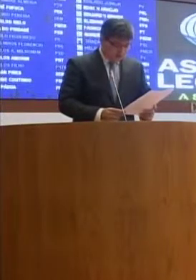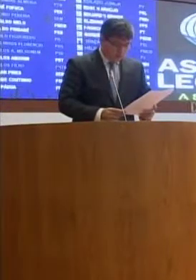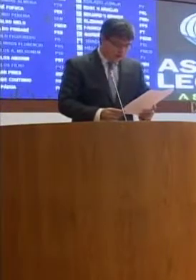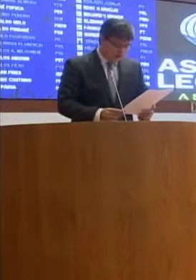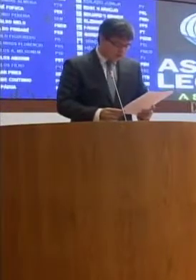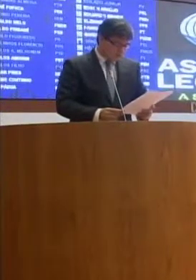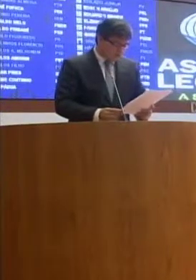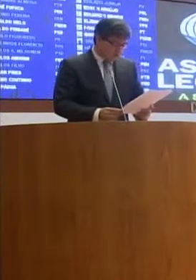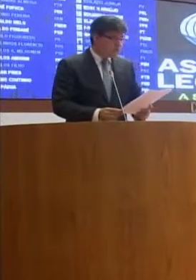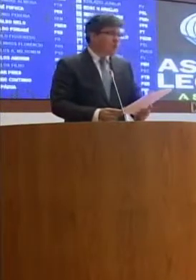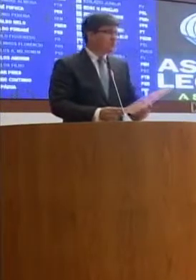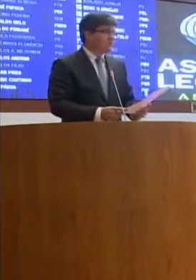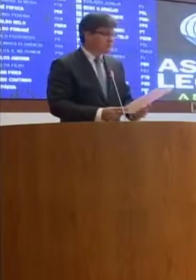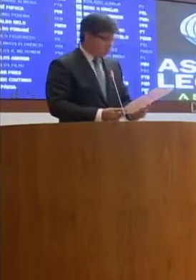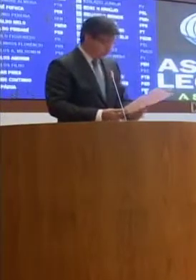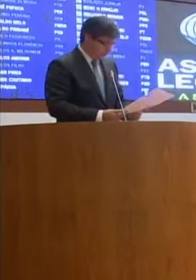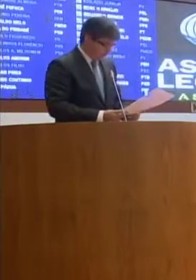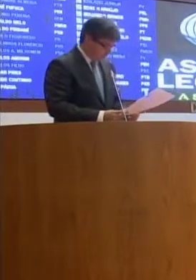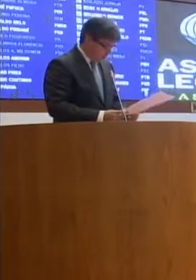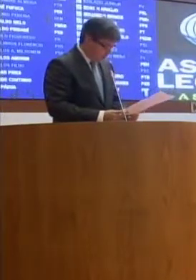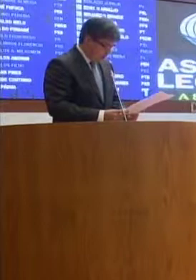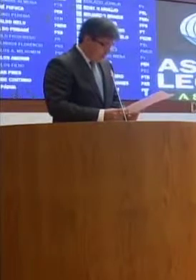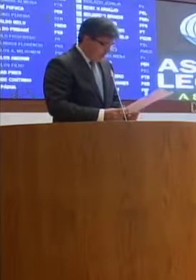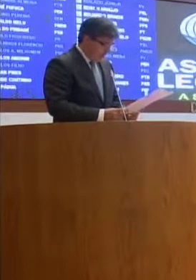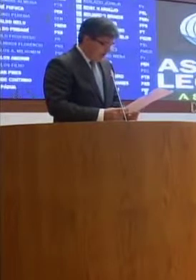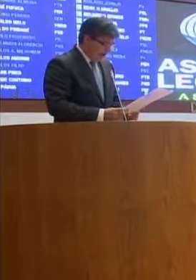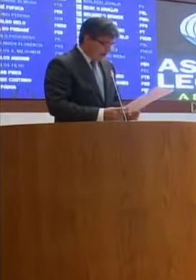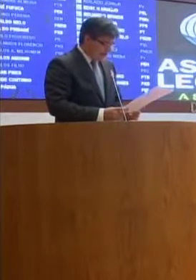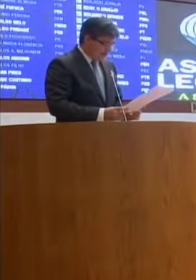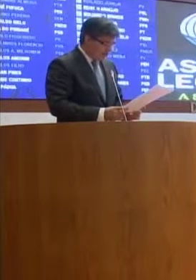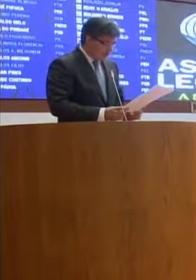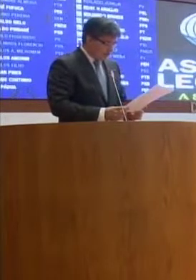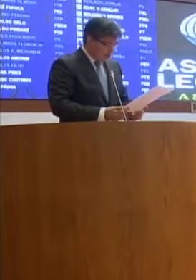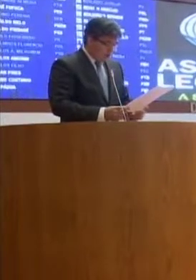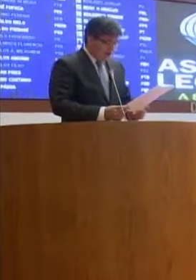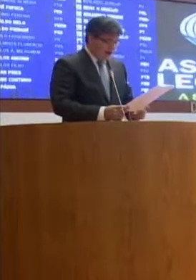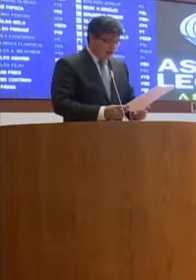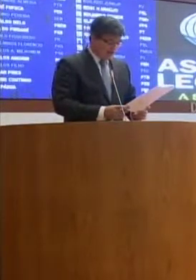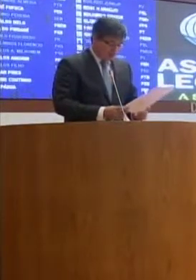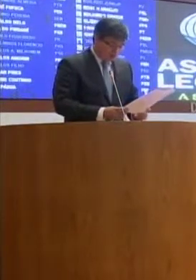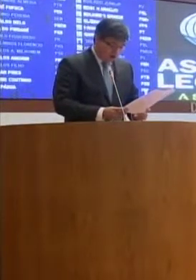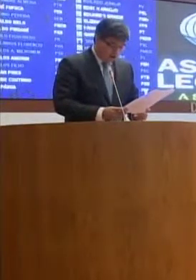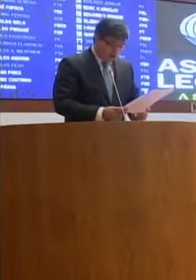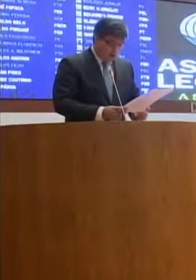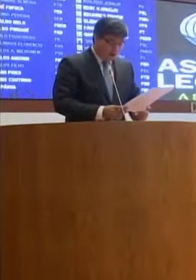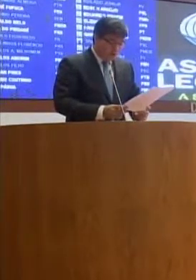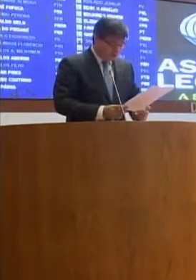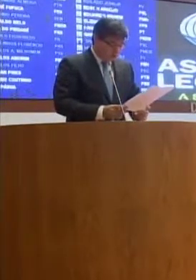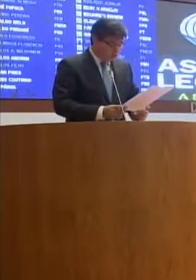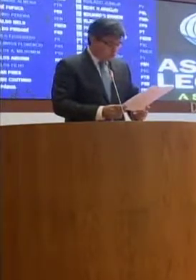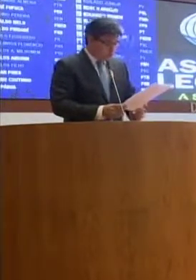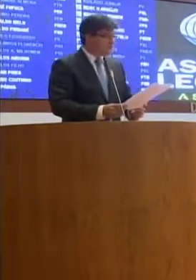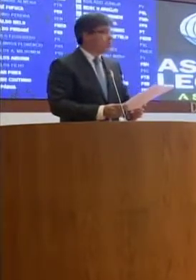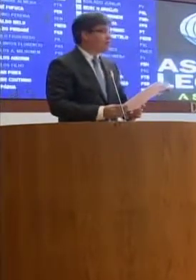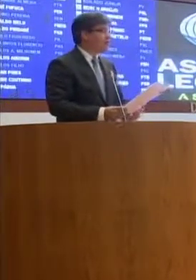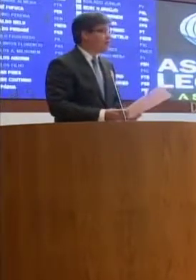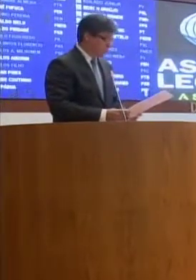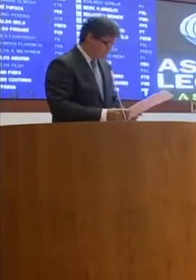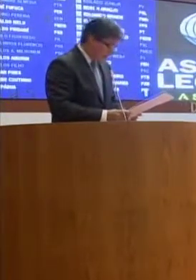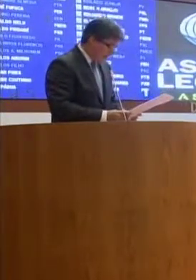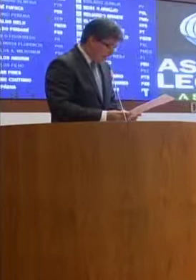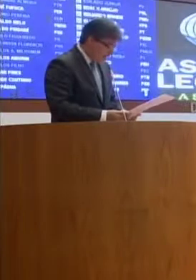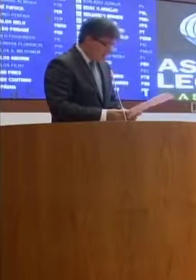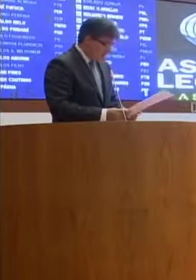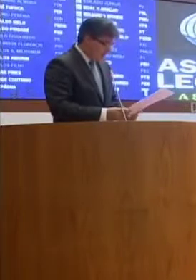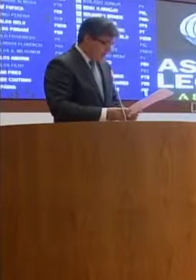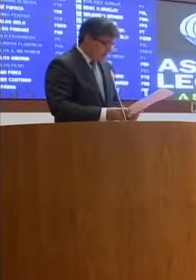os direitos que não estão vivenciando. Que a criança tem direito a uma vaga na escola, que o adulto pode voltar a